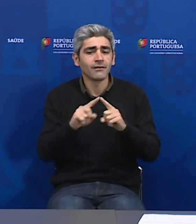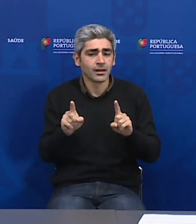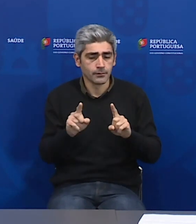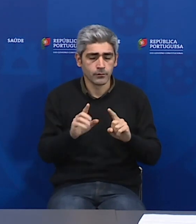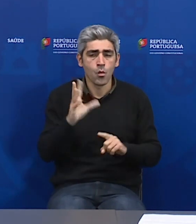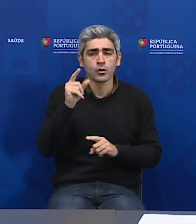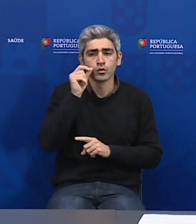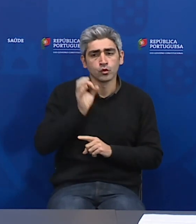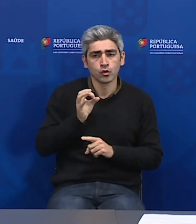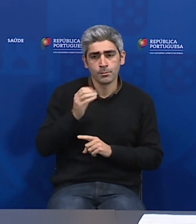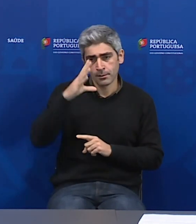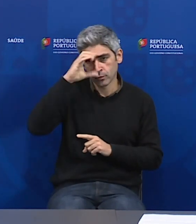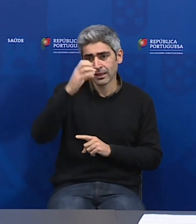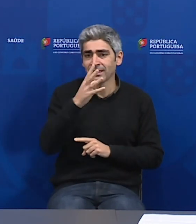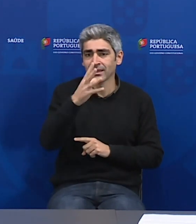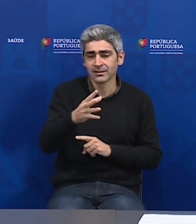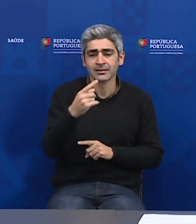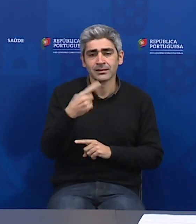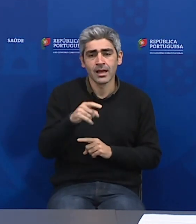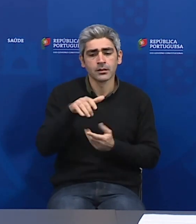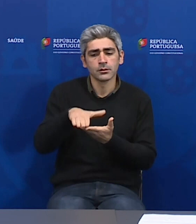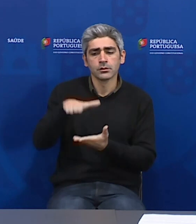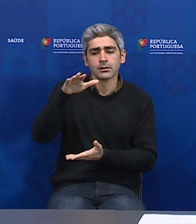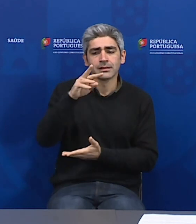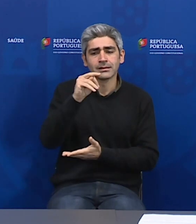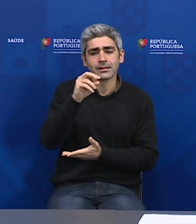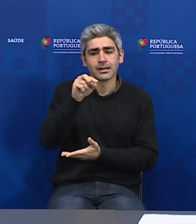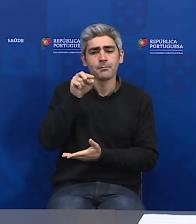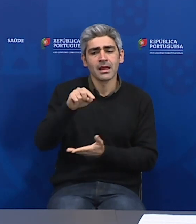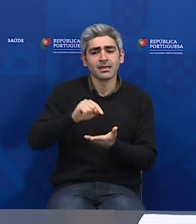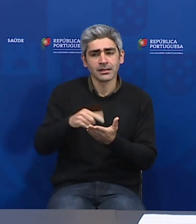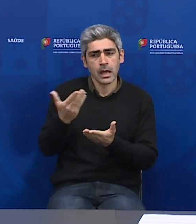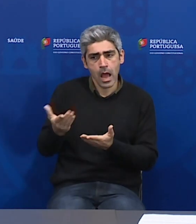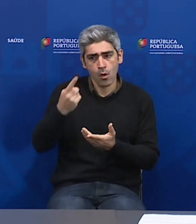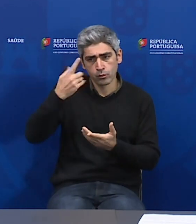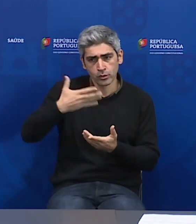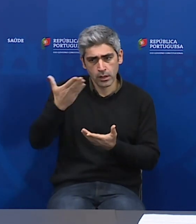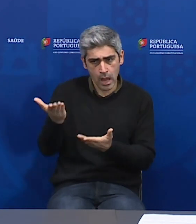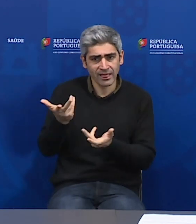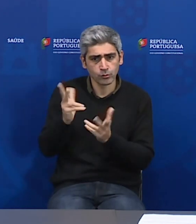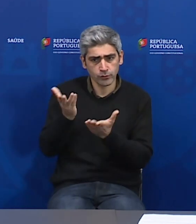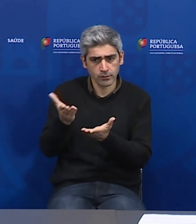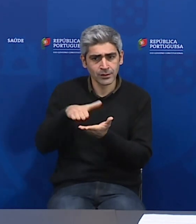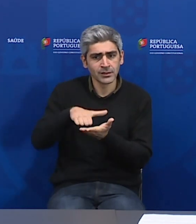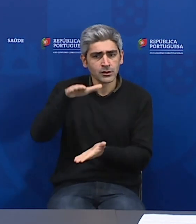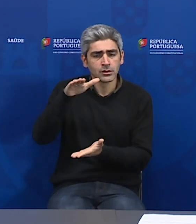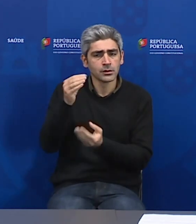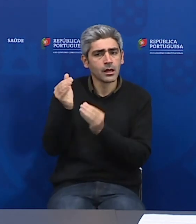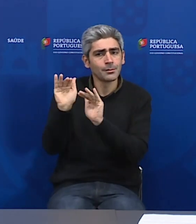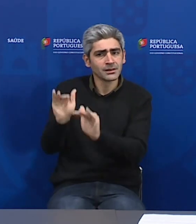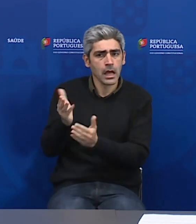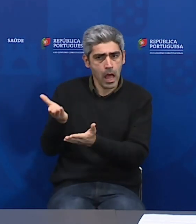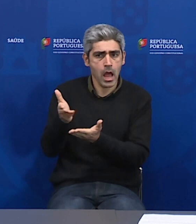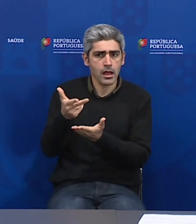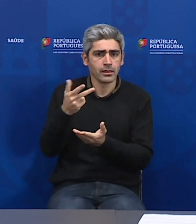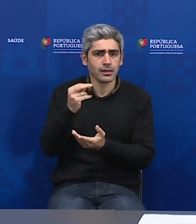Primeiro-Ministro diz, e bem, que temos um estoque de 30 mil testes por dia, de facto, temos um estoque de 30